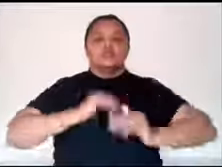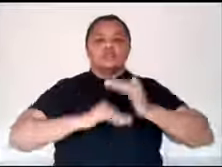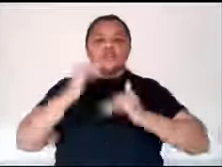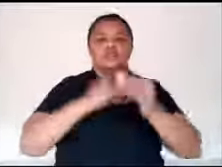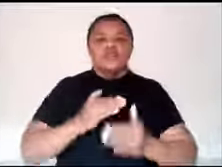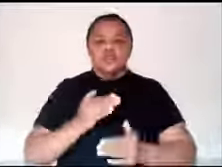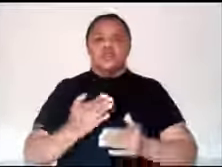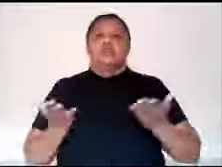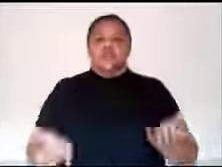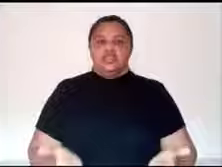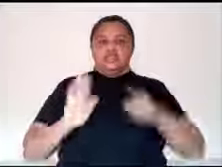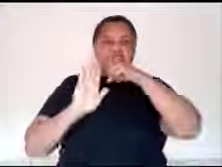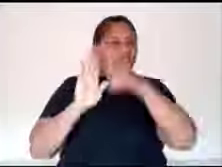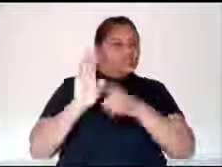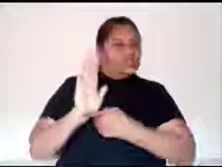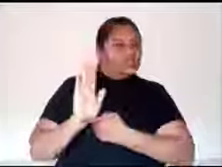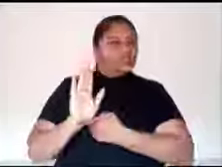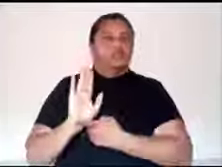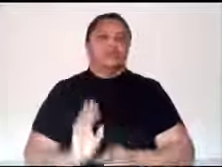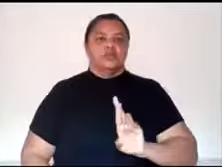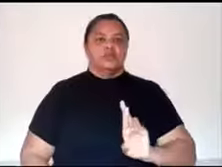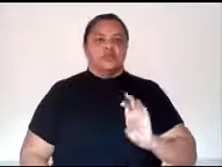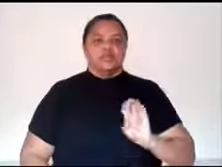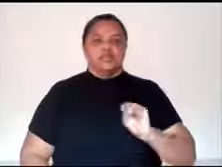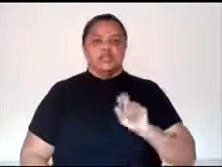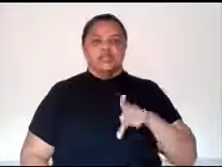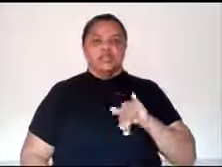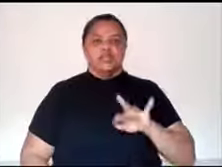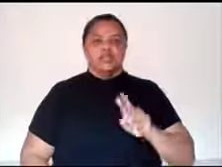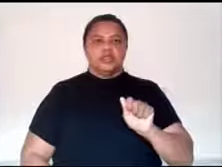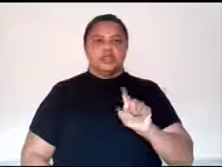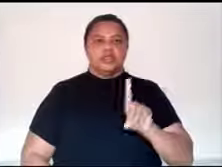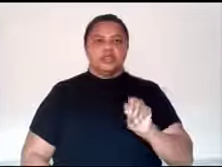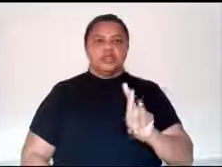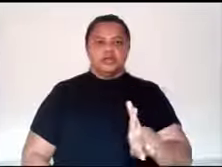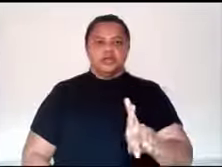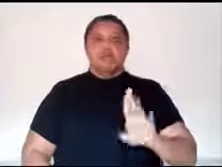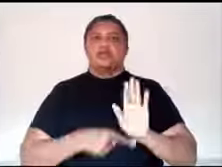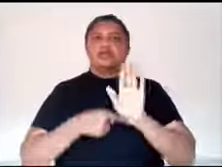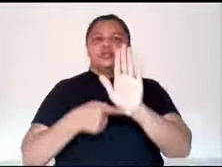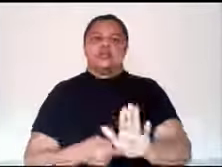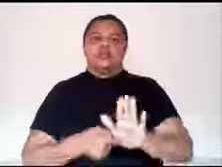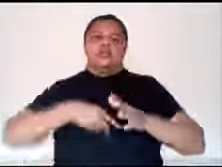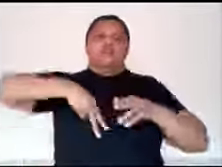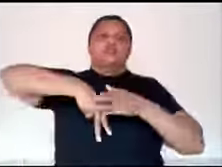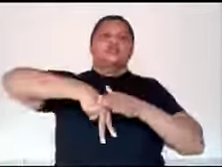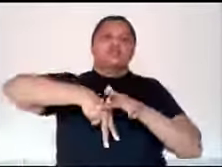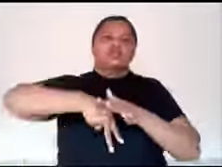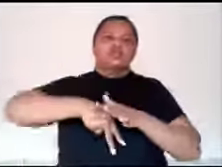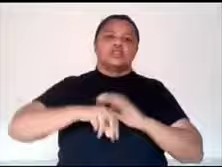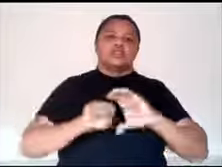desenvolver, ajudando no desenvolvimento de um respirador mecânico para ajudar vítimas do COVID.